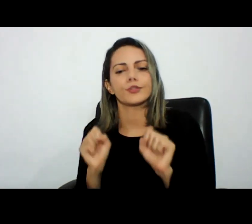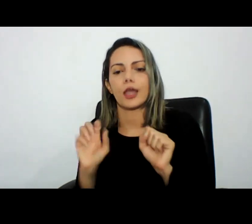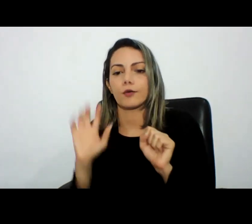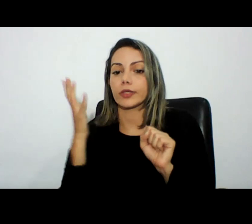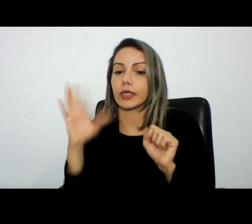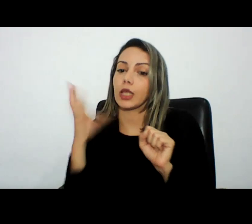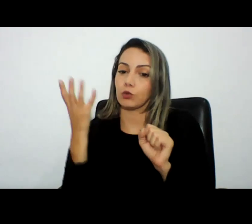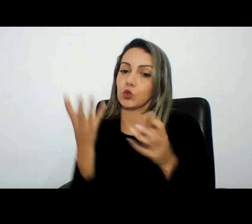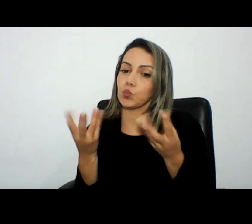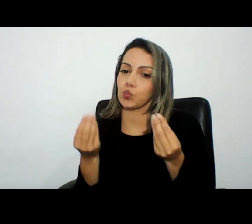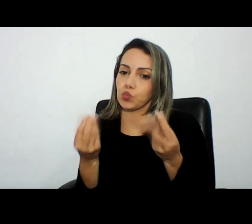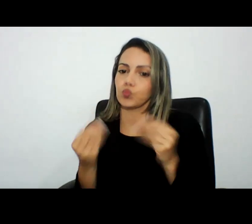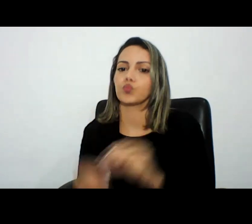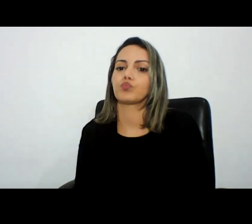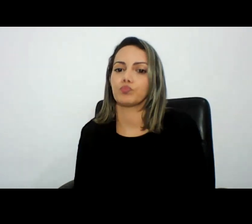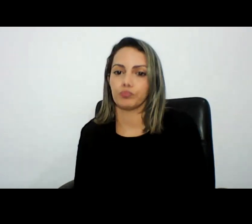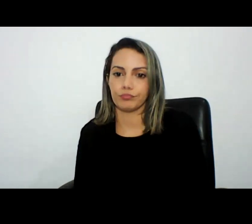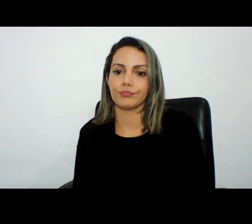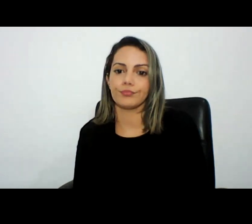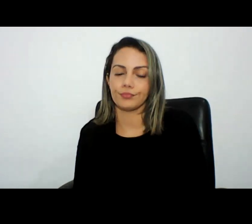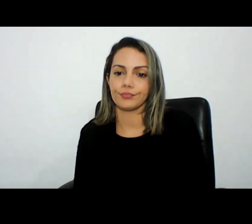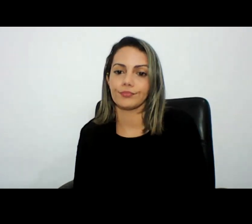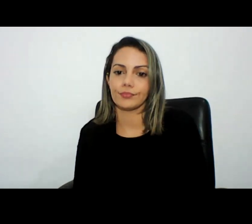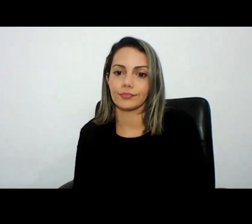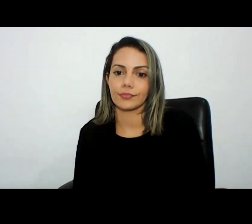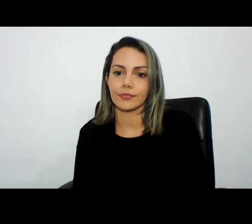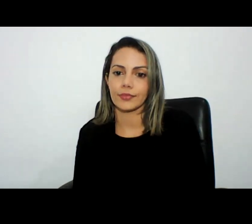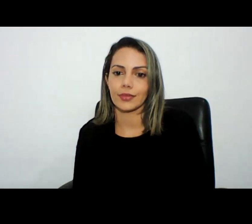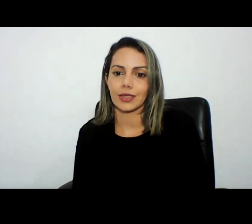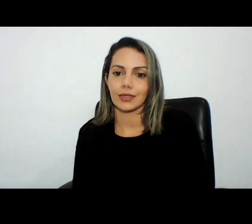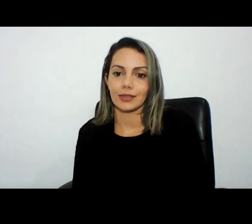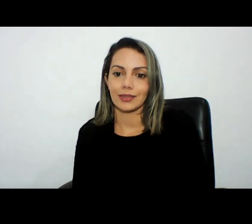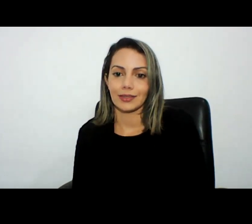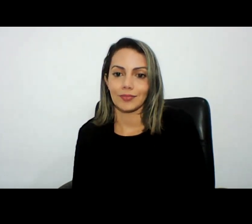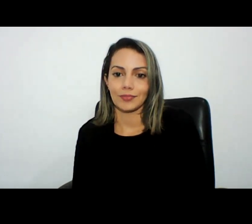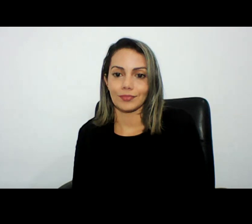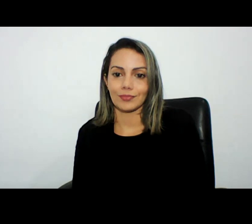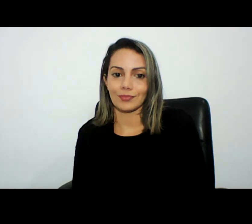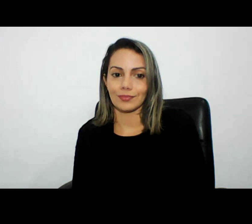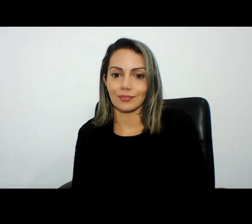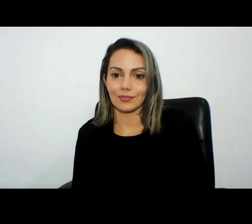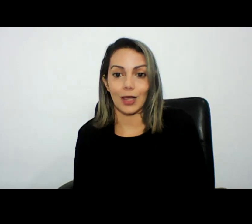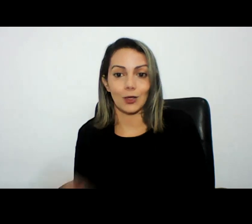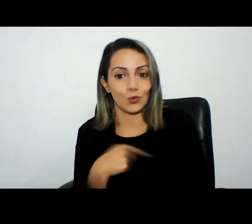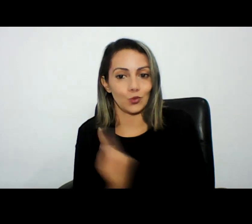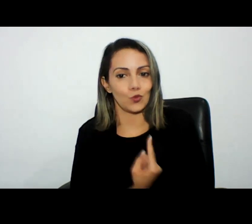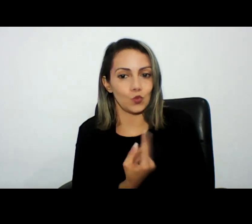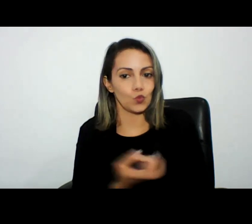muito e o nosso essa nossa cultura